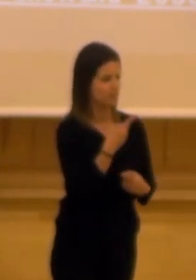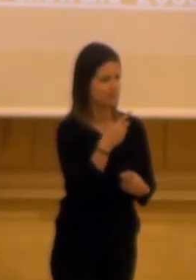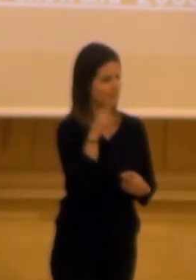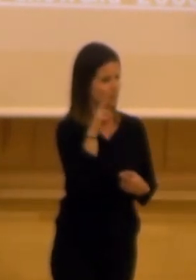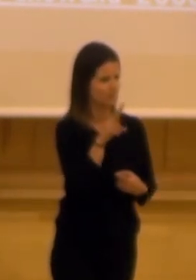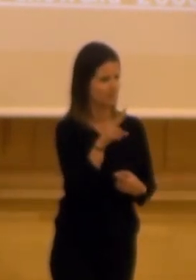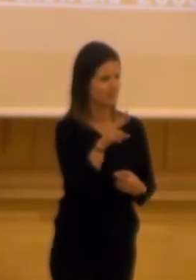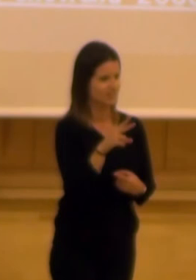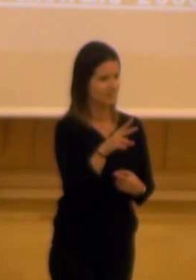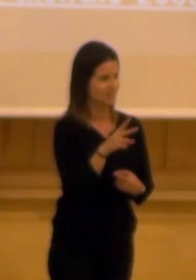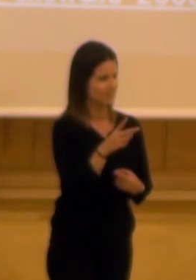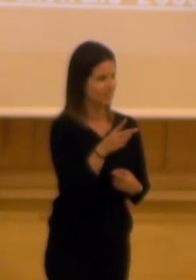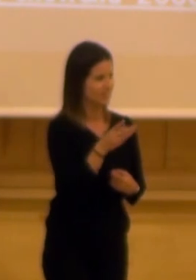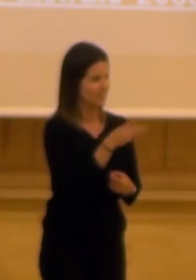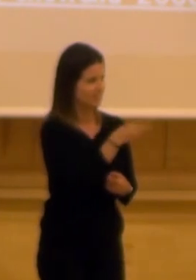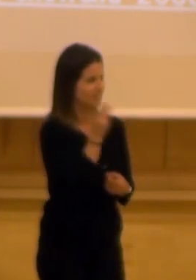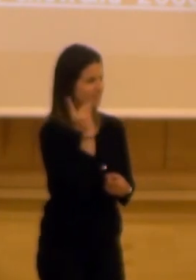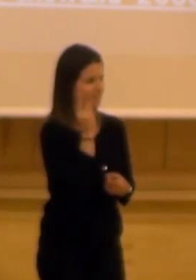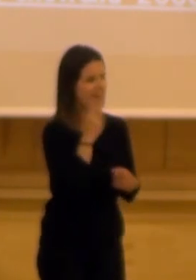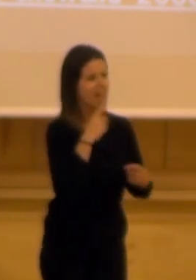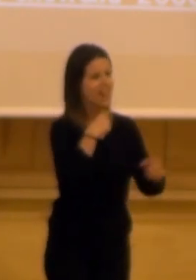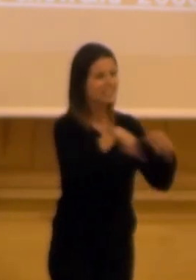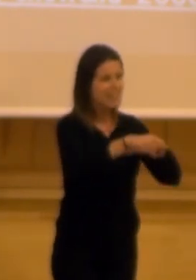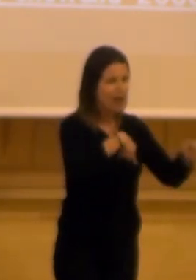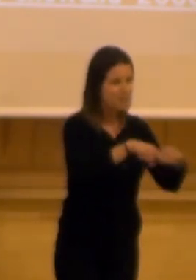mira el móvil y el tráfico